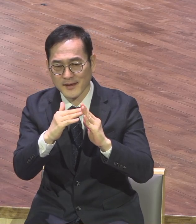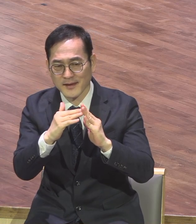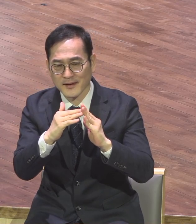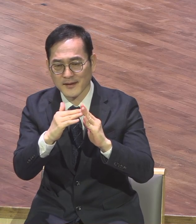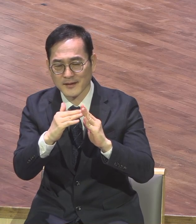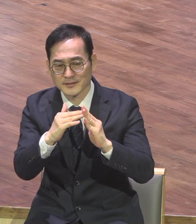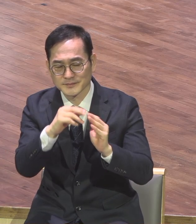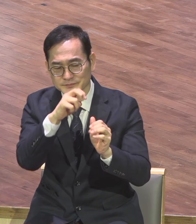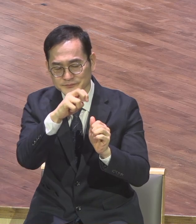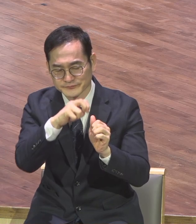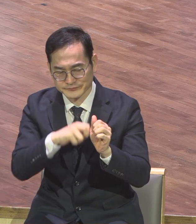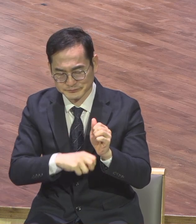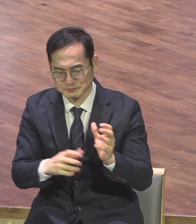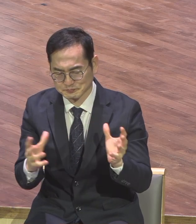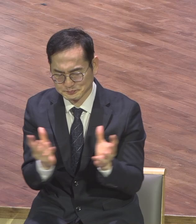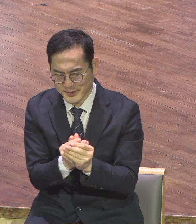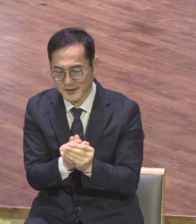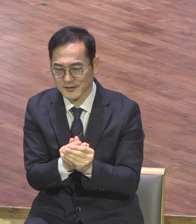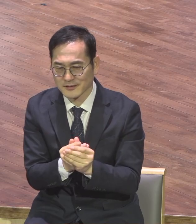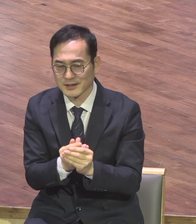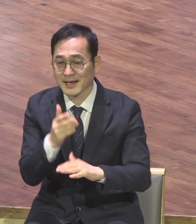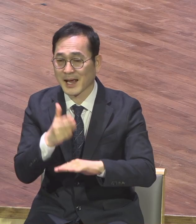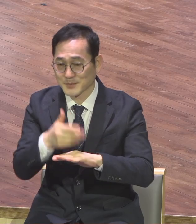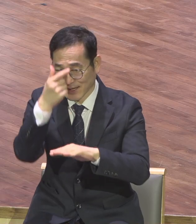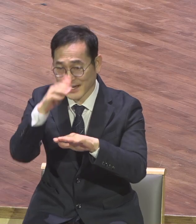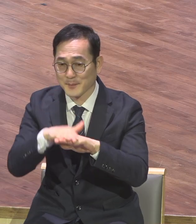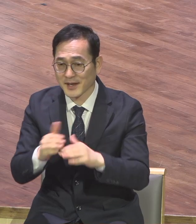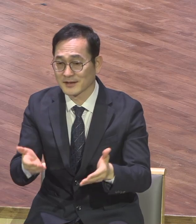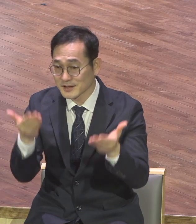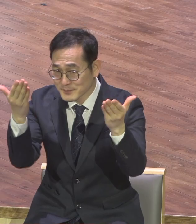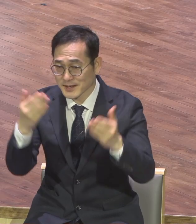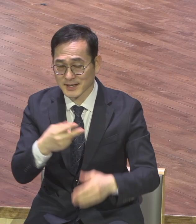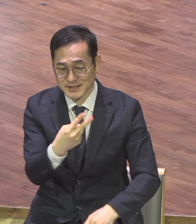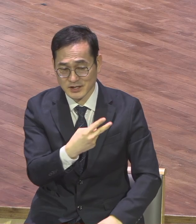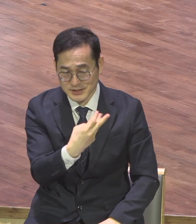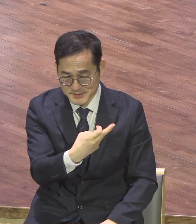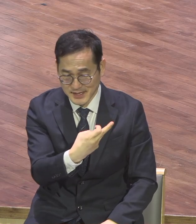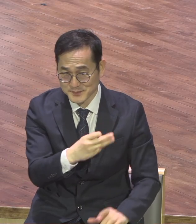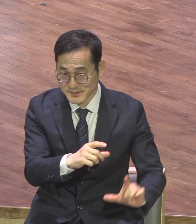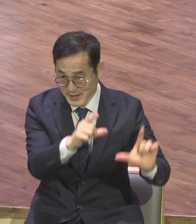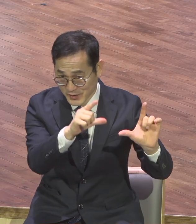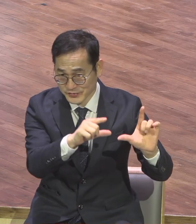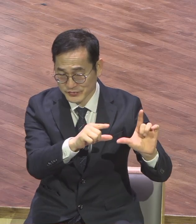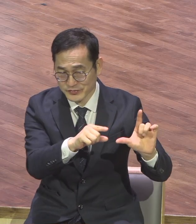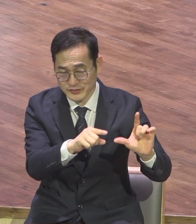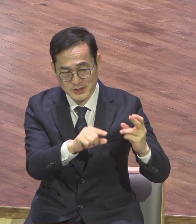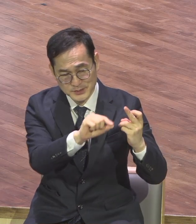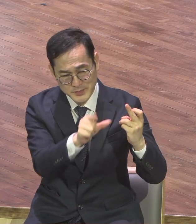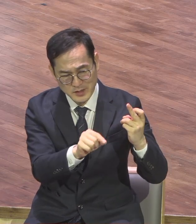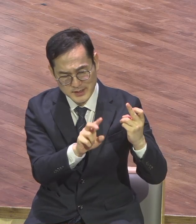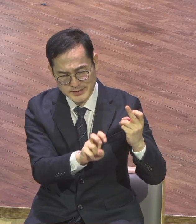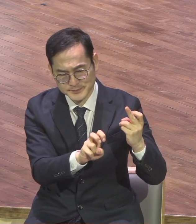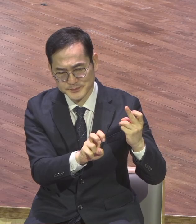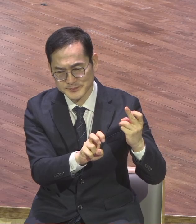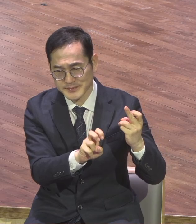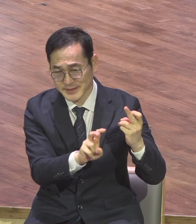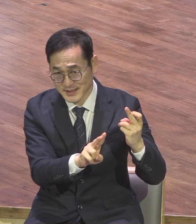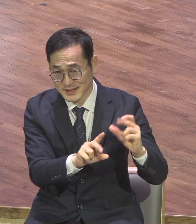드리게 되었습니다 2013년 12월 22일 본당 건축